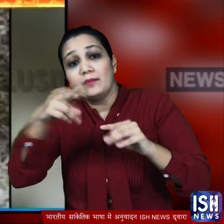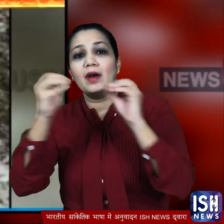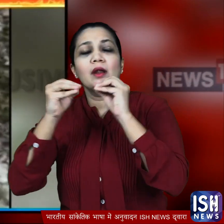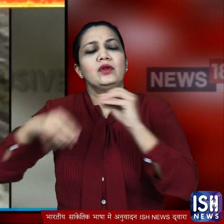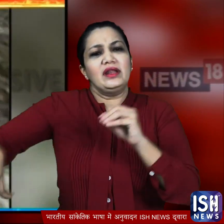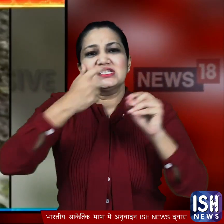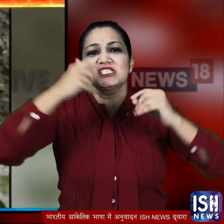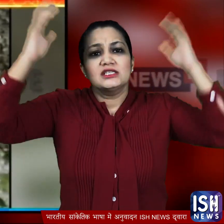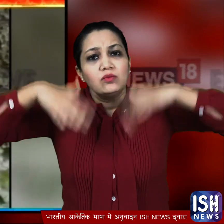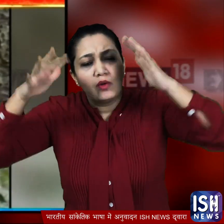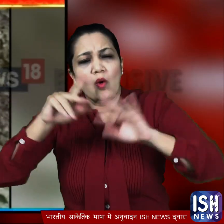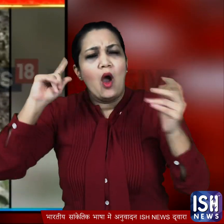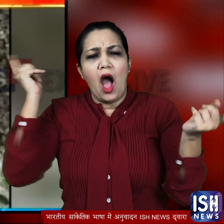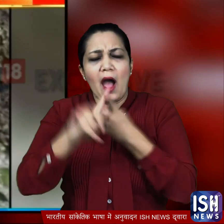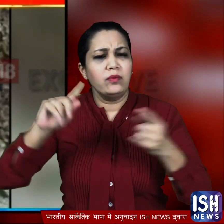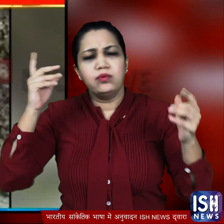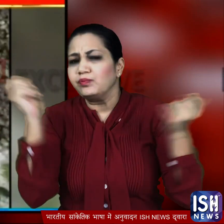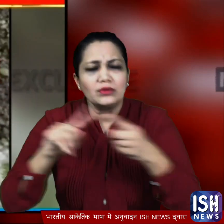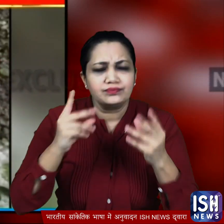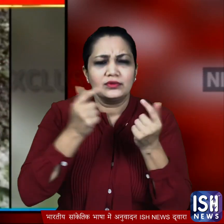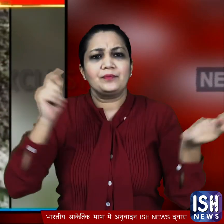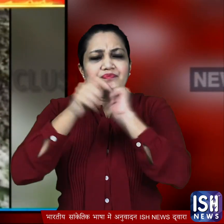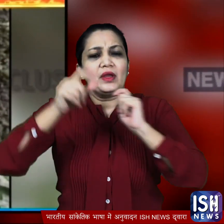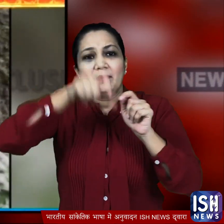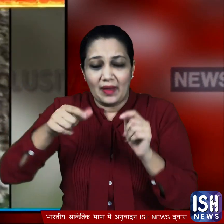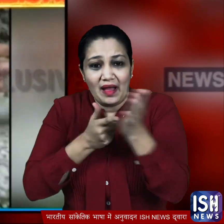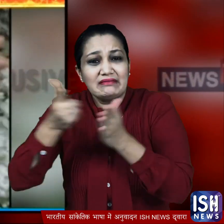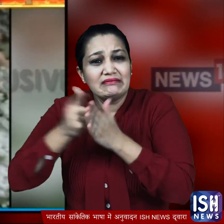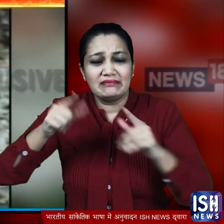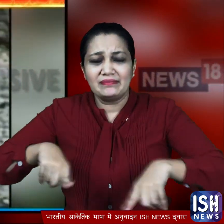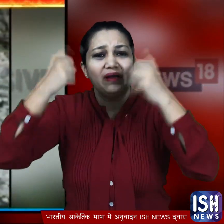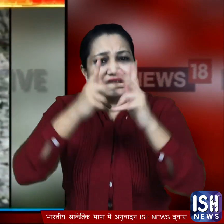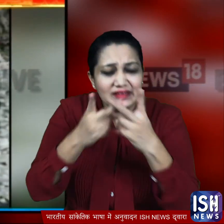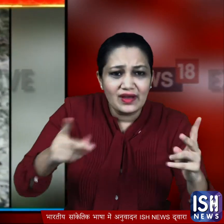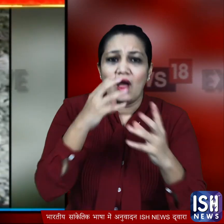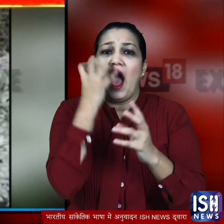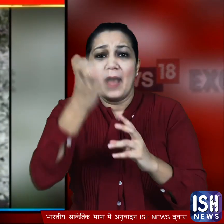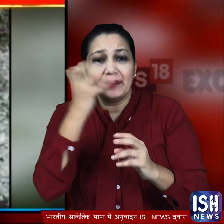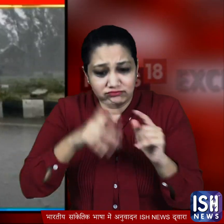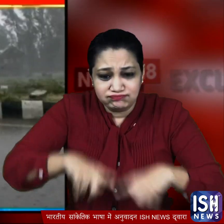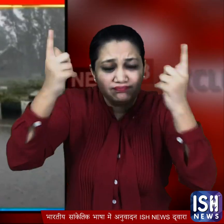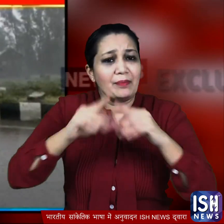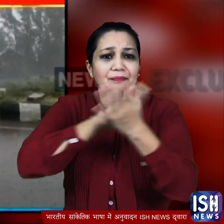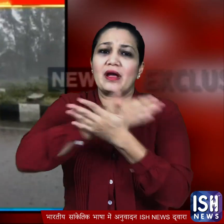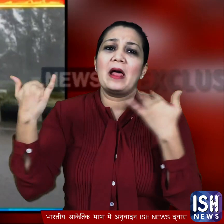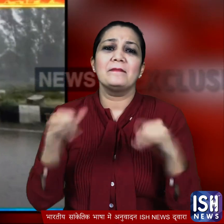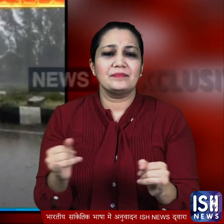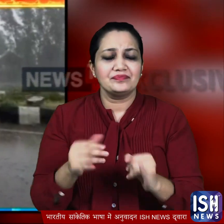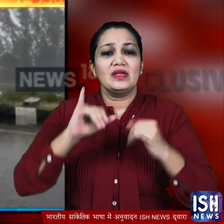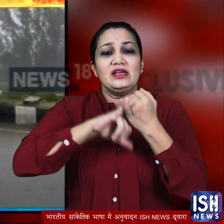वहां मौसम के अचानक बदले मिजाज से किसानों की मेहनत पर पानी फिर गया। कई जगों पर सेप की फस बरबाद हो गई। राजधानी श्रीनेगर से जो तस्वीरें